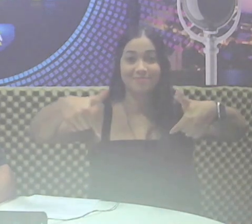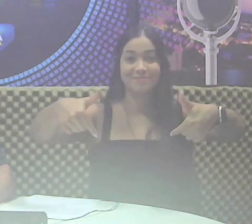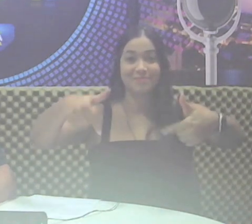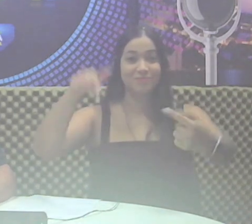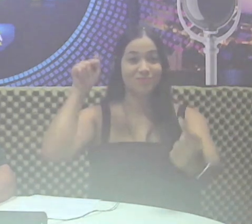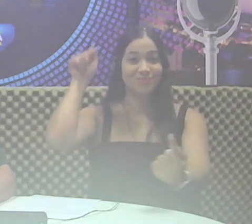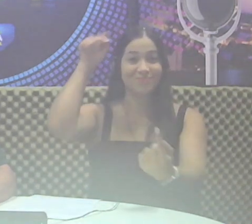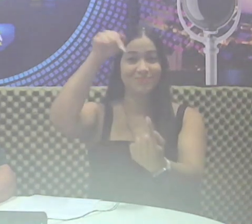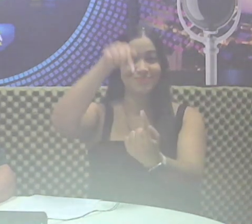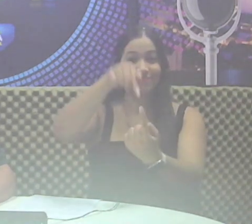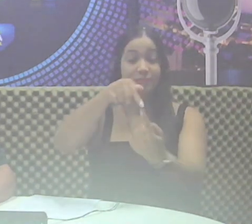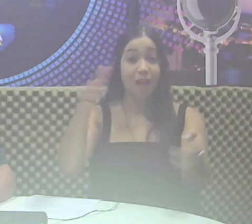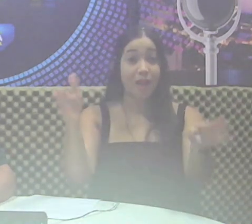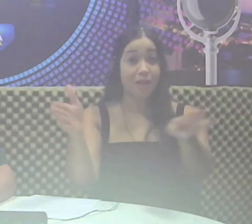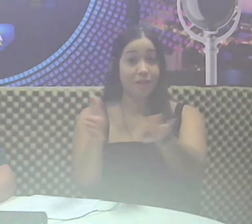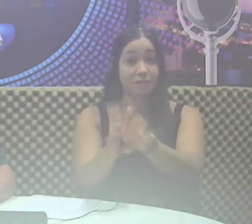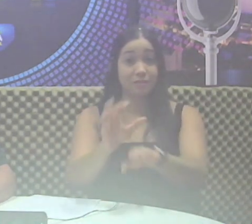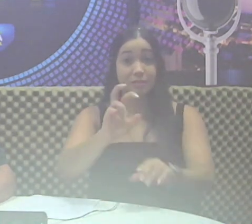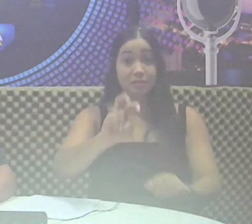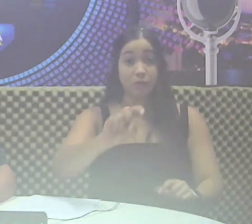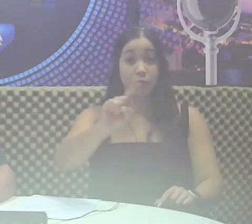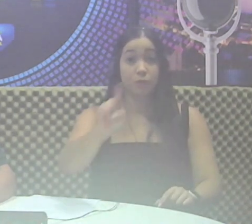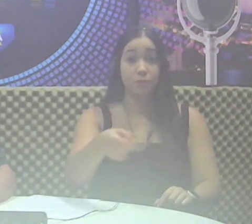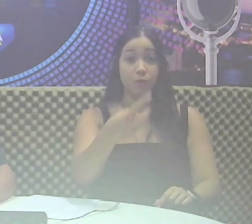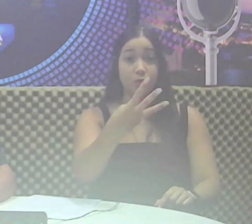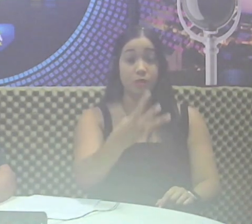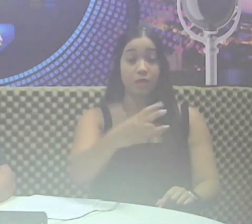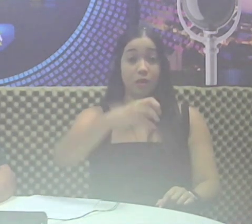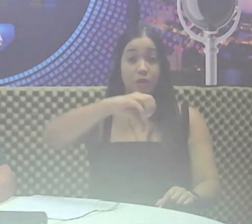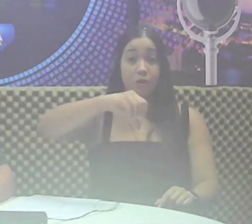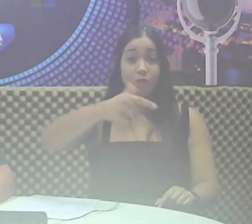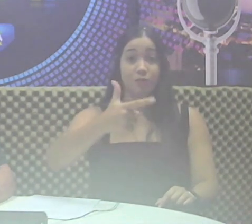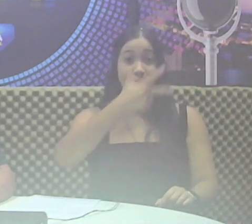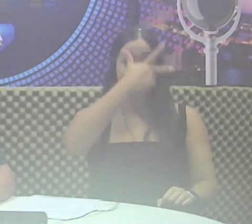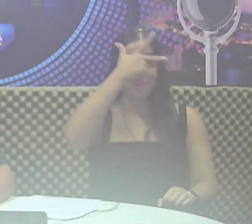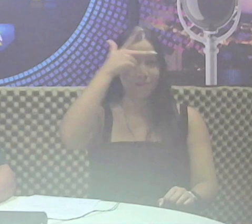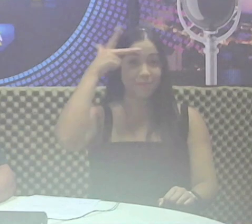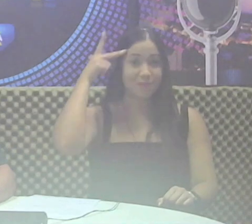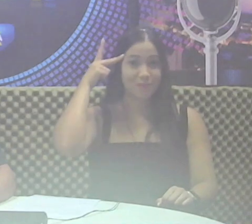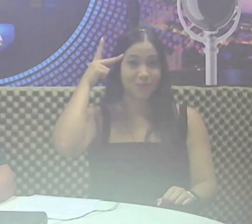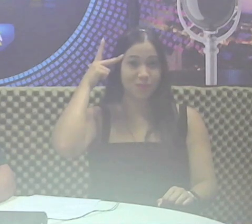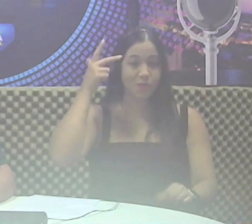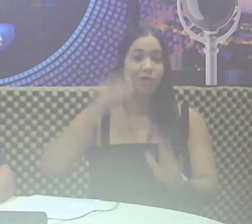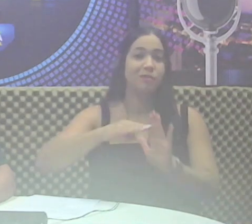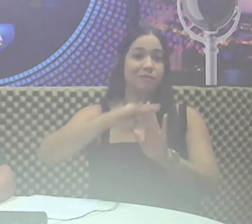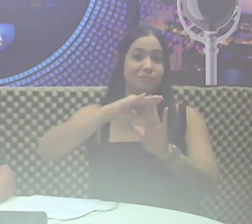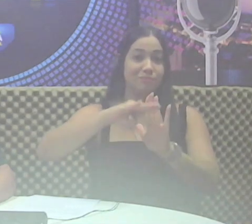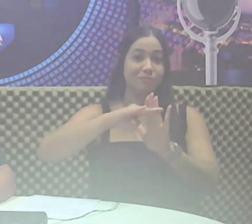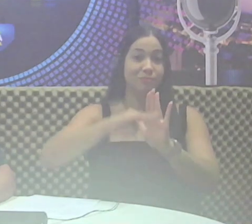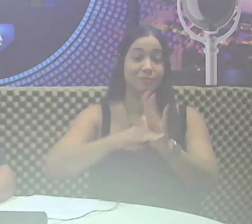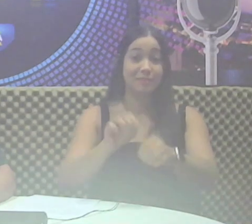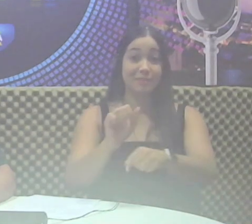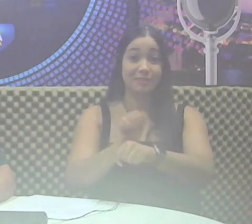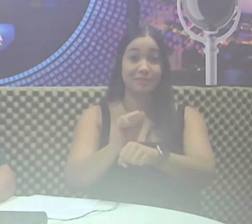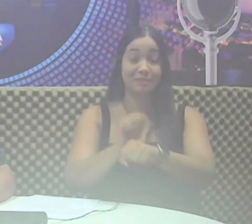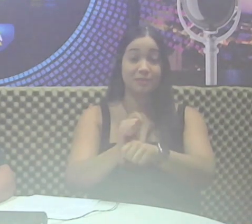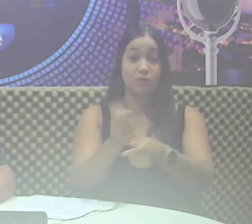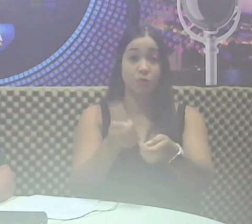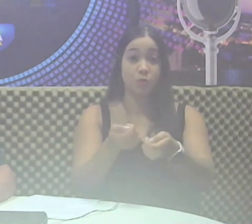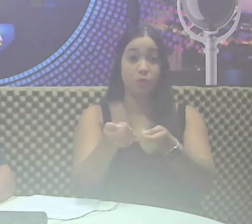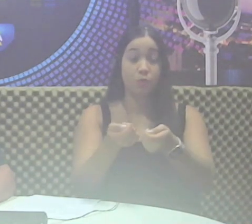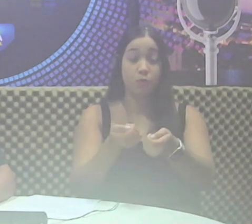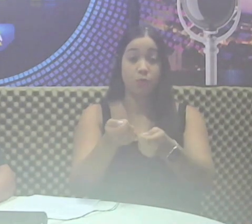Até o momento, 5.392 pacientes que estavam na lista de espera da Central de Regulação de